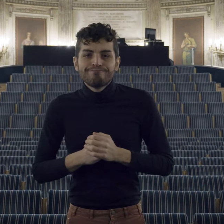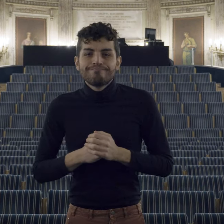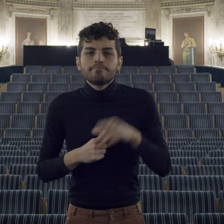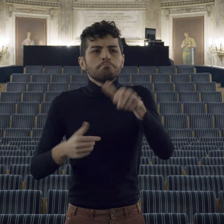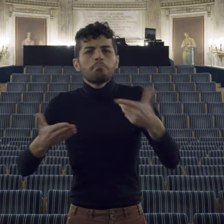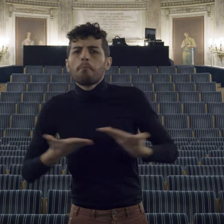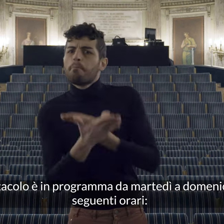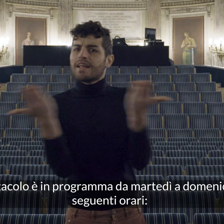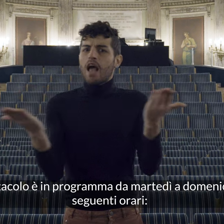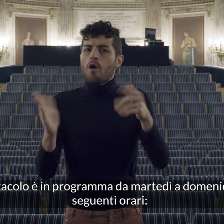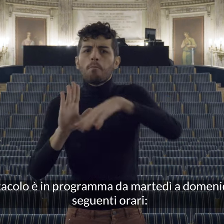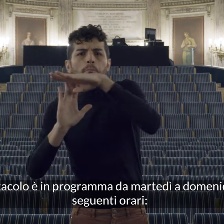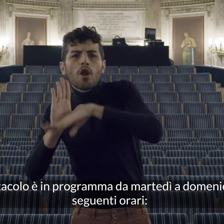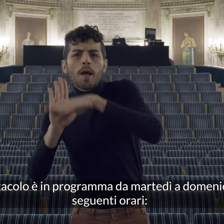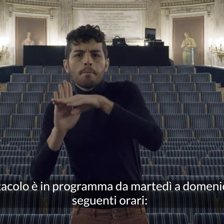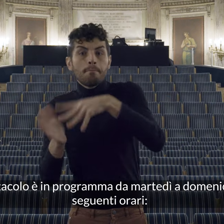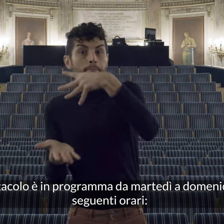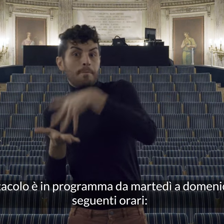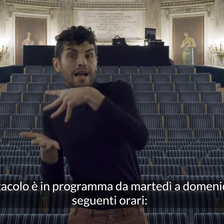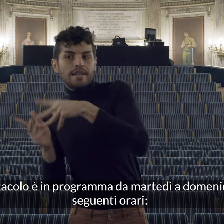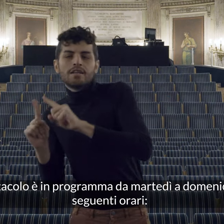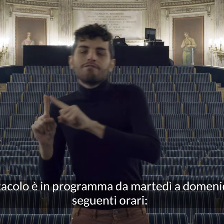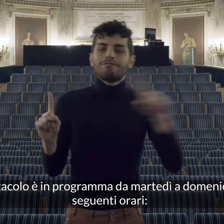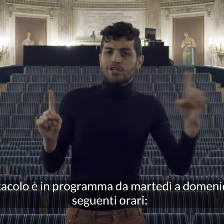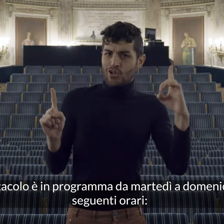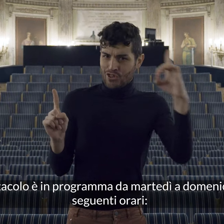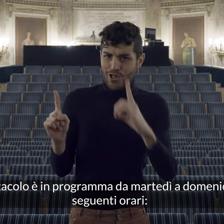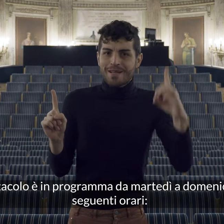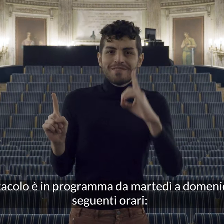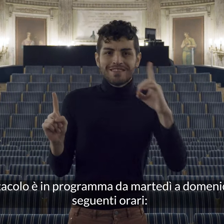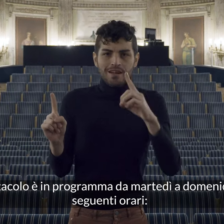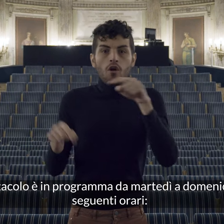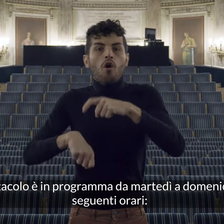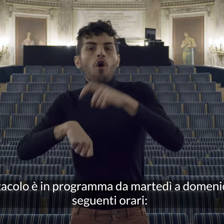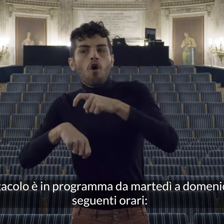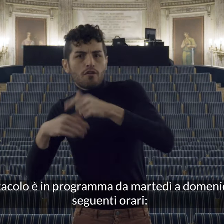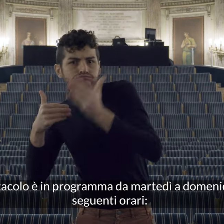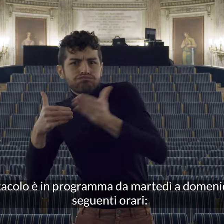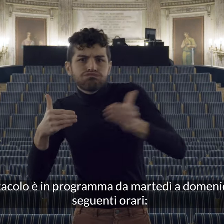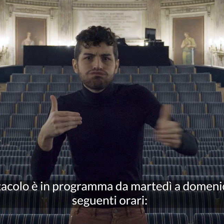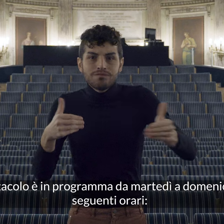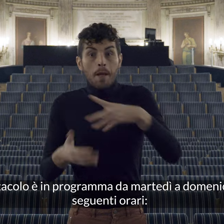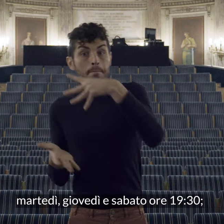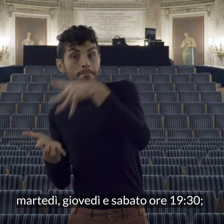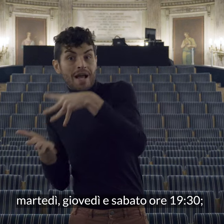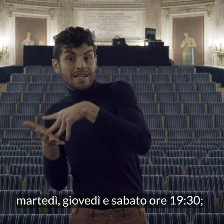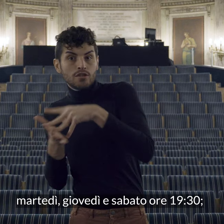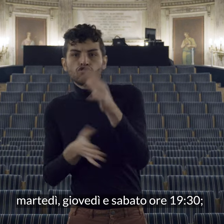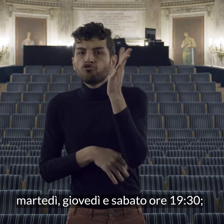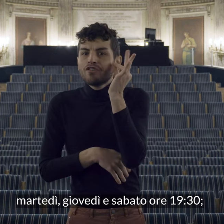lo spettacolo è in programma da martedì a domenica con i seguenti orari martedì